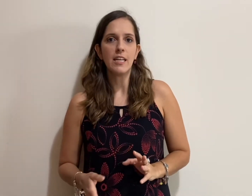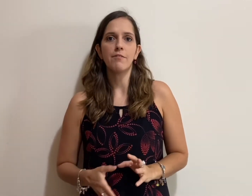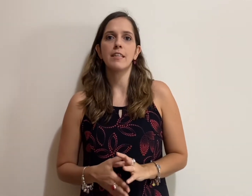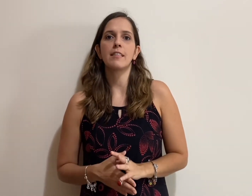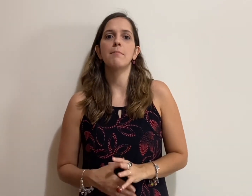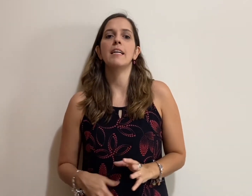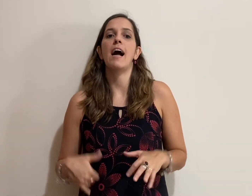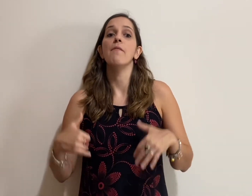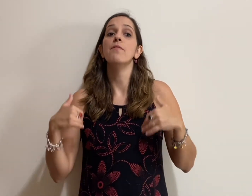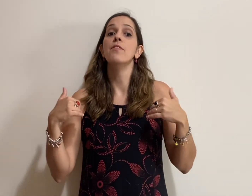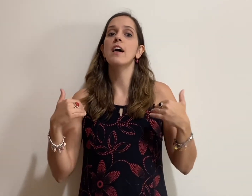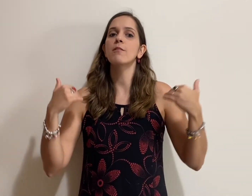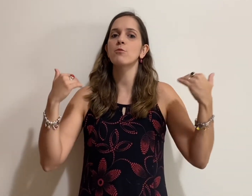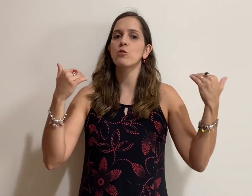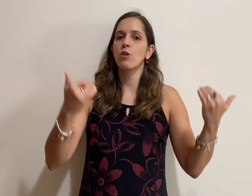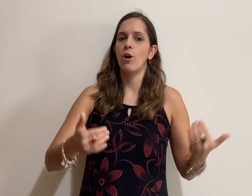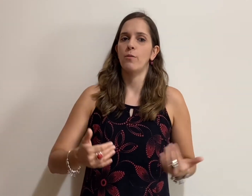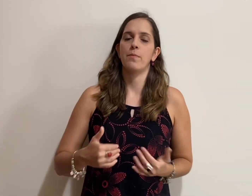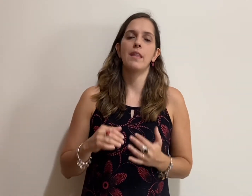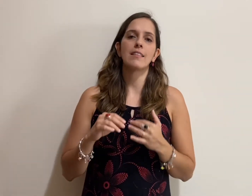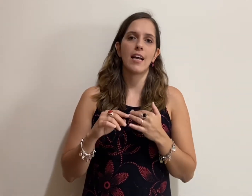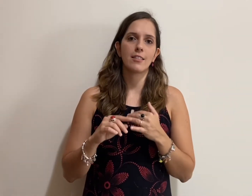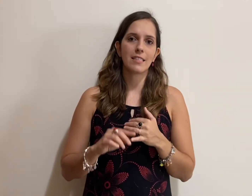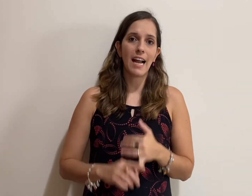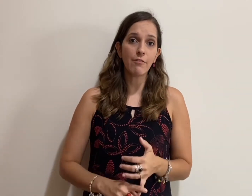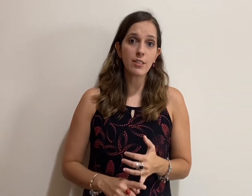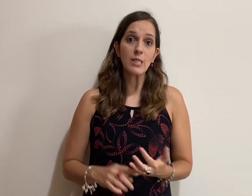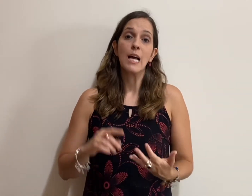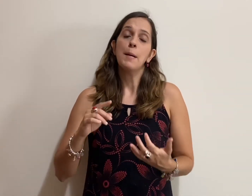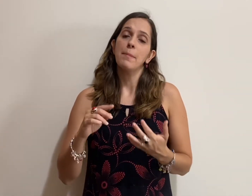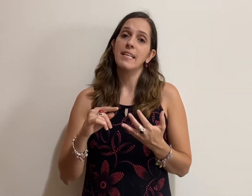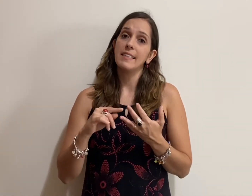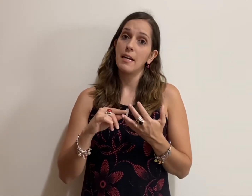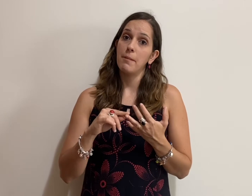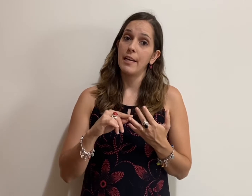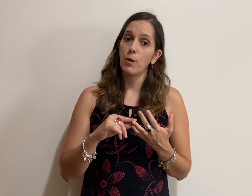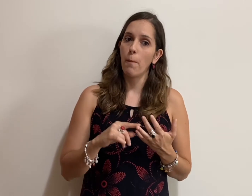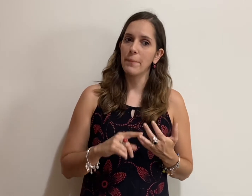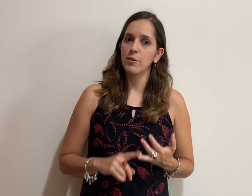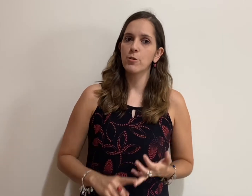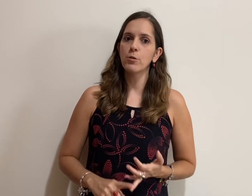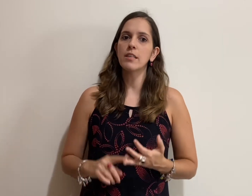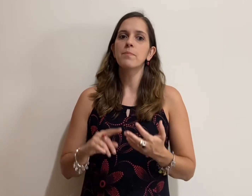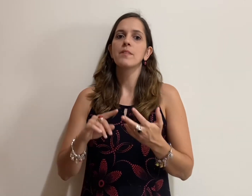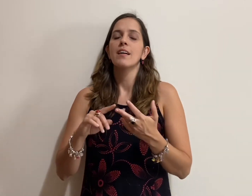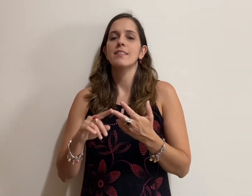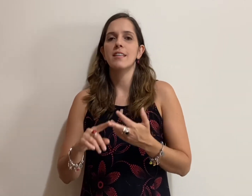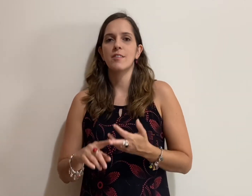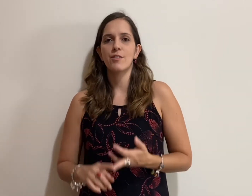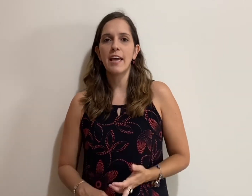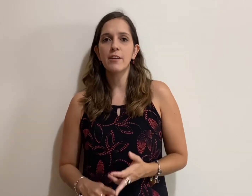ele vai trabalhar não só nas Artes Gráficas, mas ele trabalha com pintura, desenho,